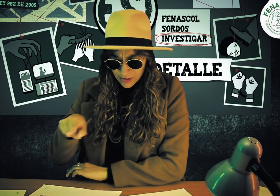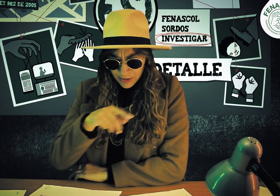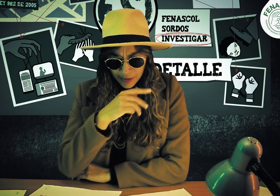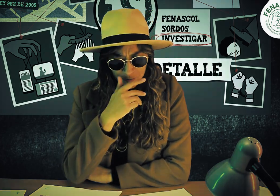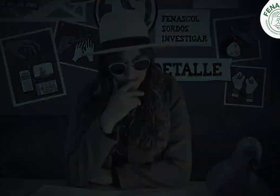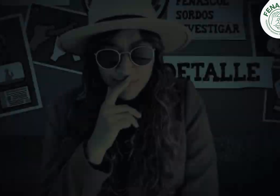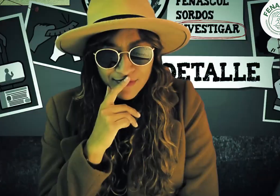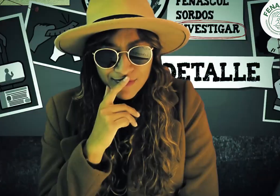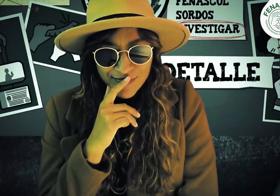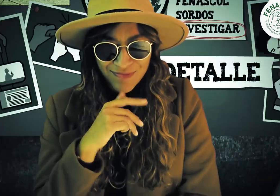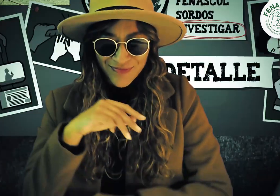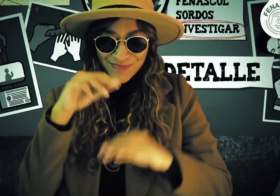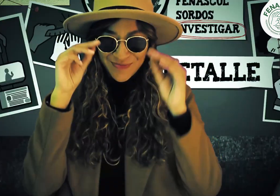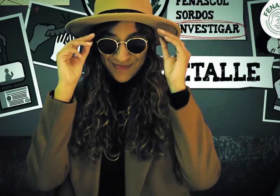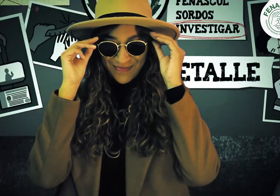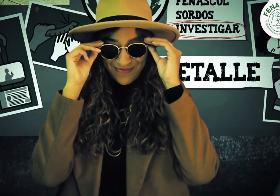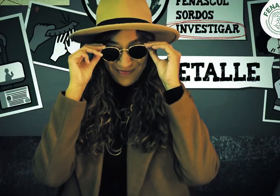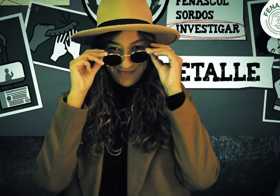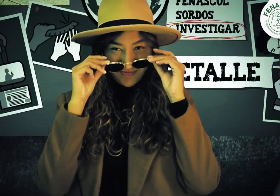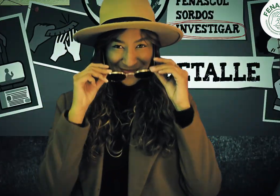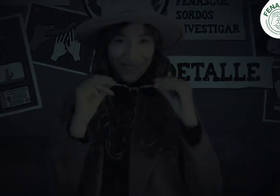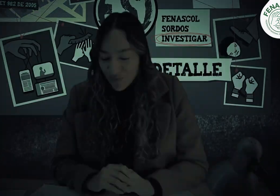liderazgo. Hmm...